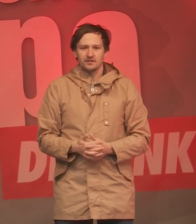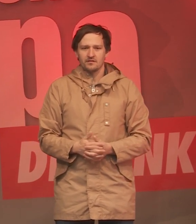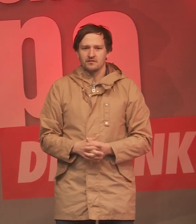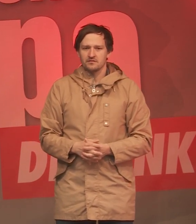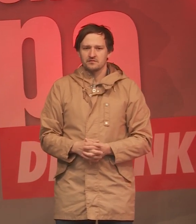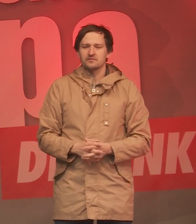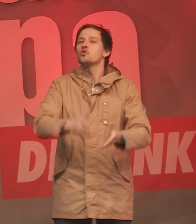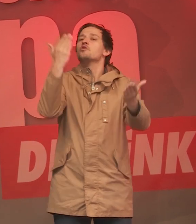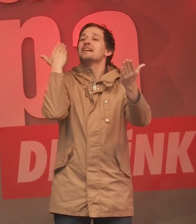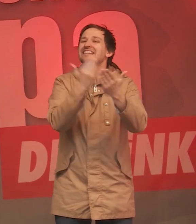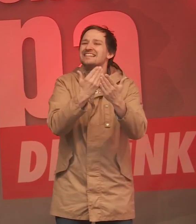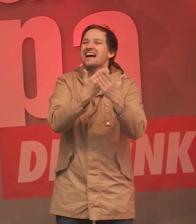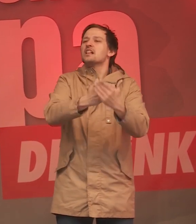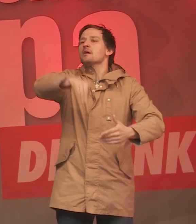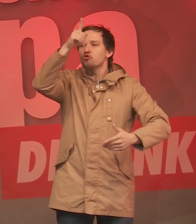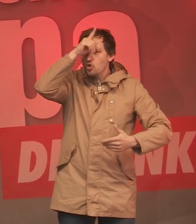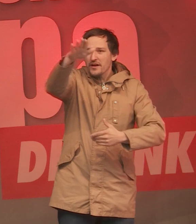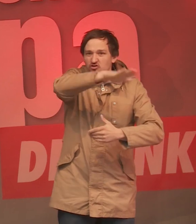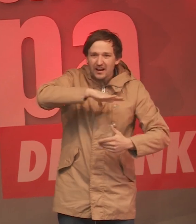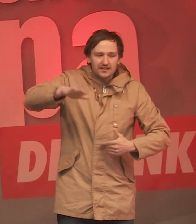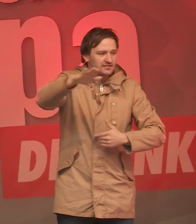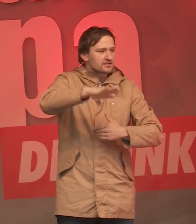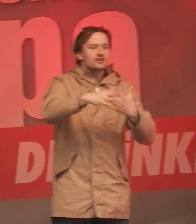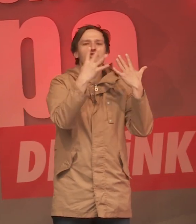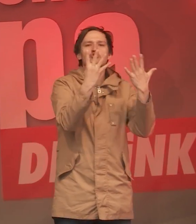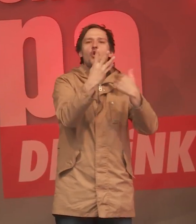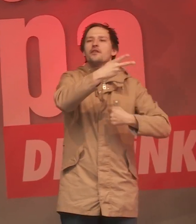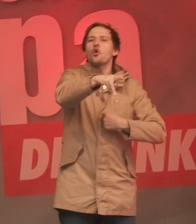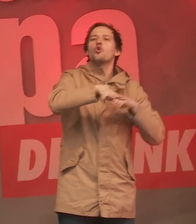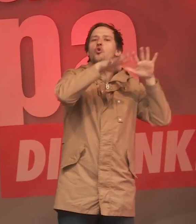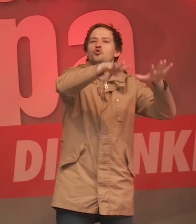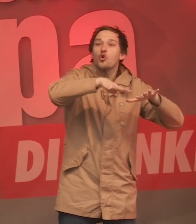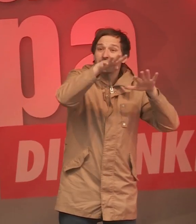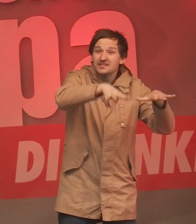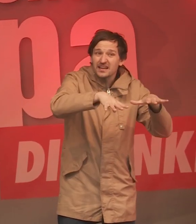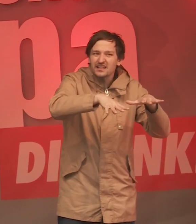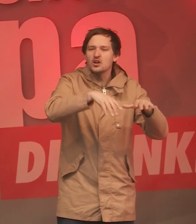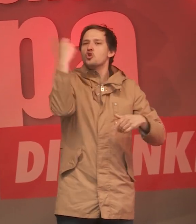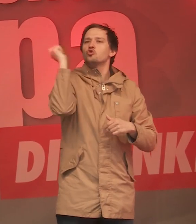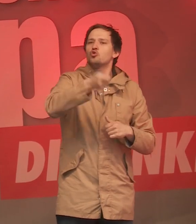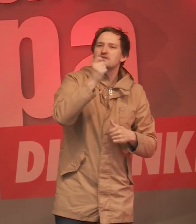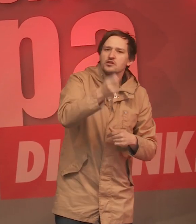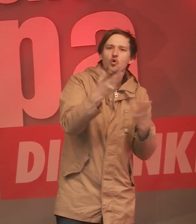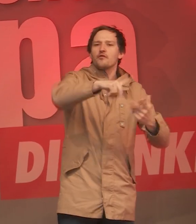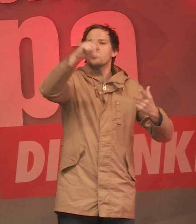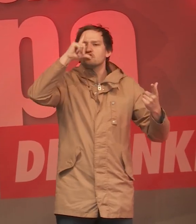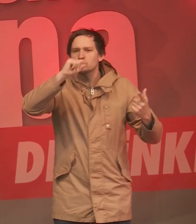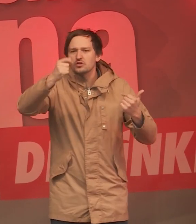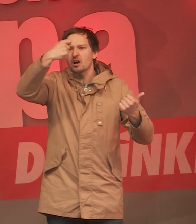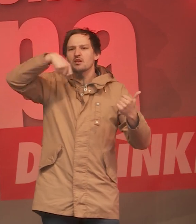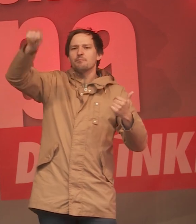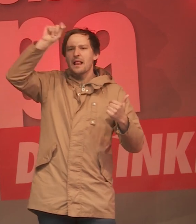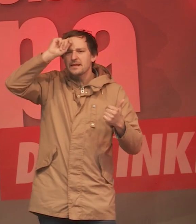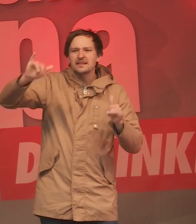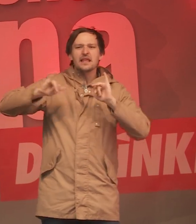Und deswegen sind es in Deutschland keine 9,19 von denen man weder in Düsseldorf noch in Stuttgart noch in Berlin